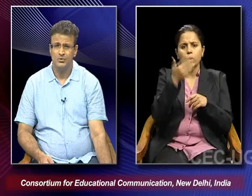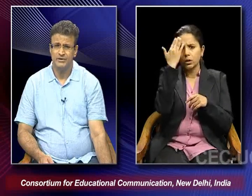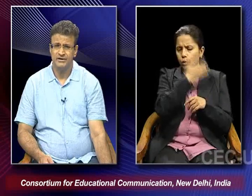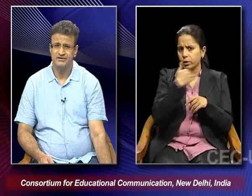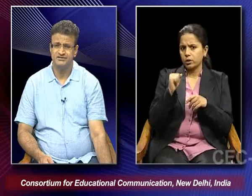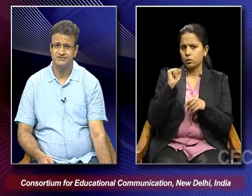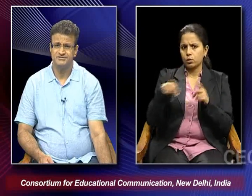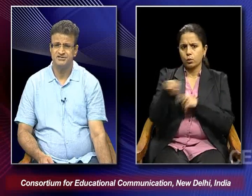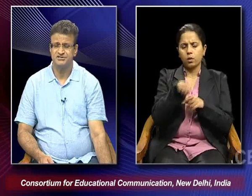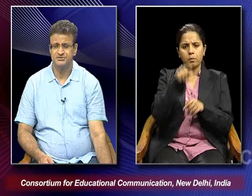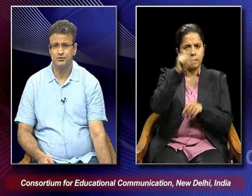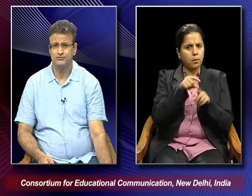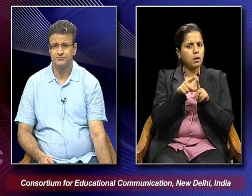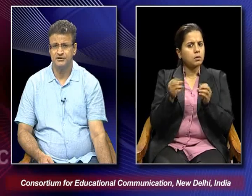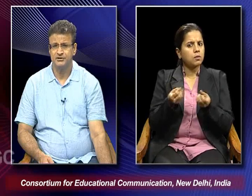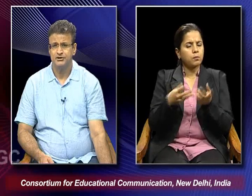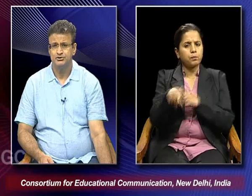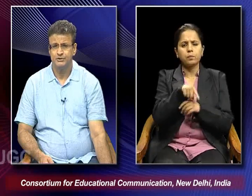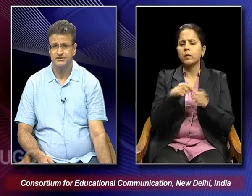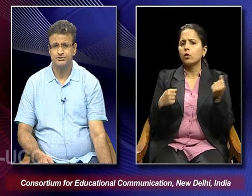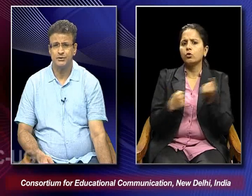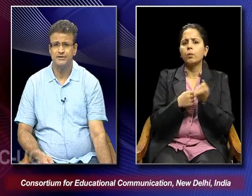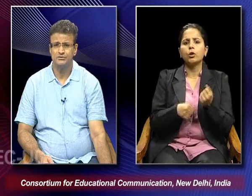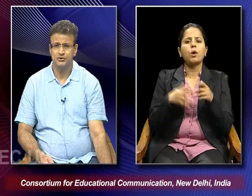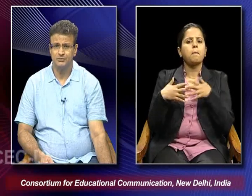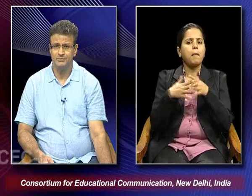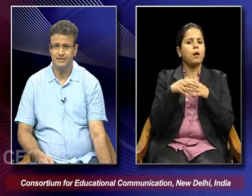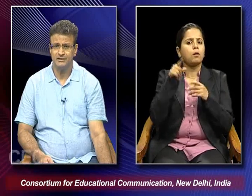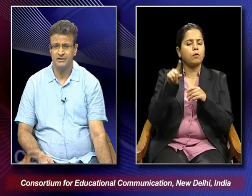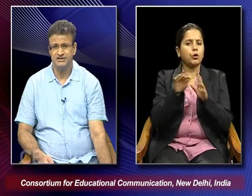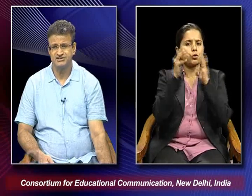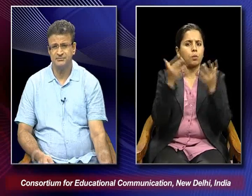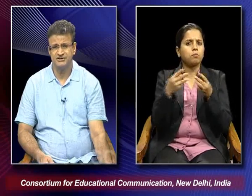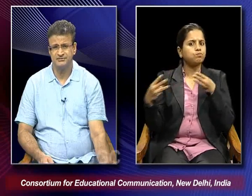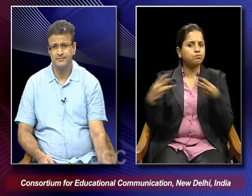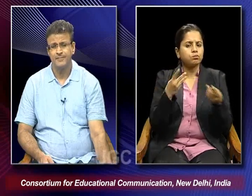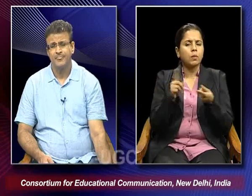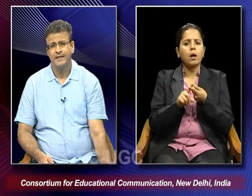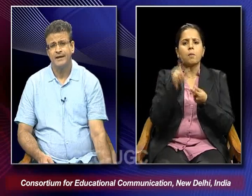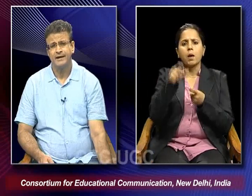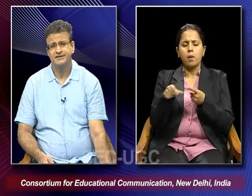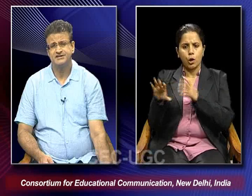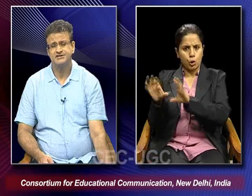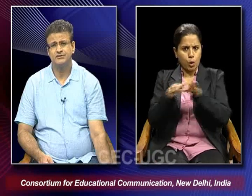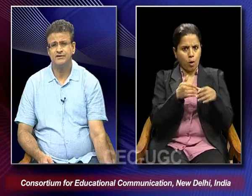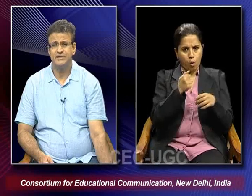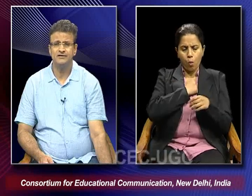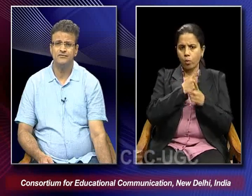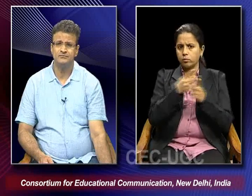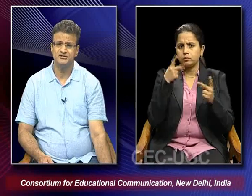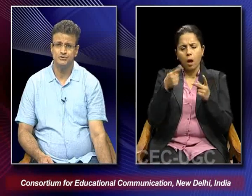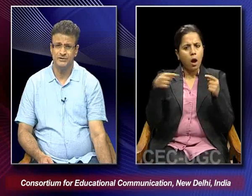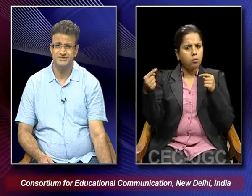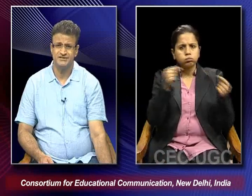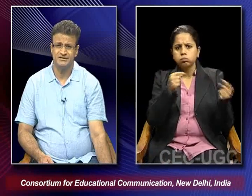who had the substantial support from the U.S. owing to the global battle against Communism. And the success of the Italian